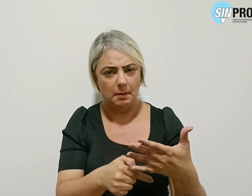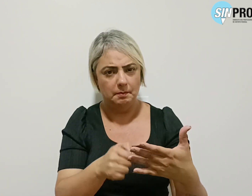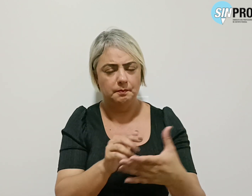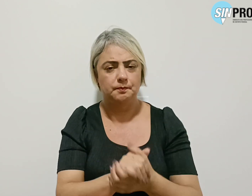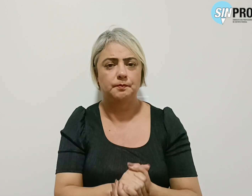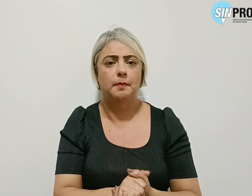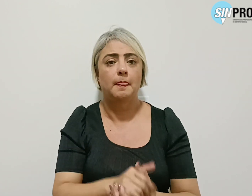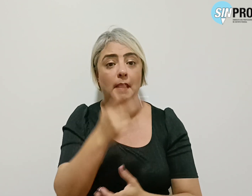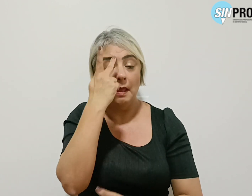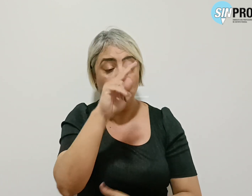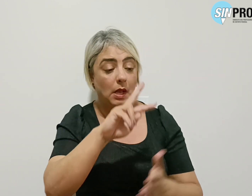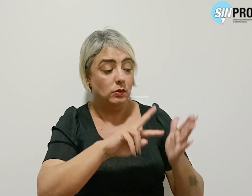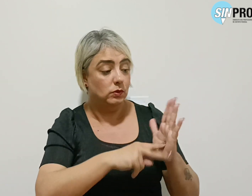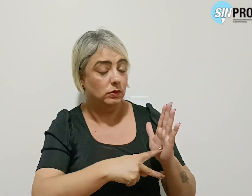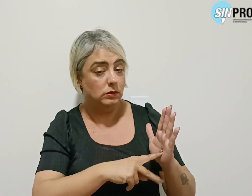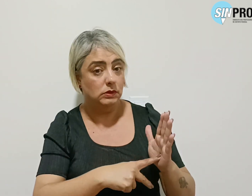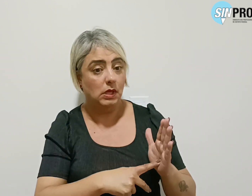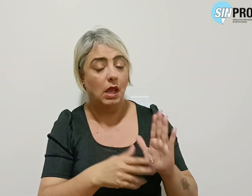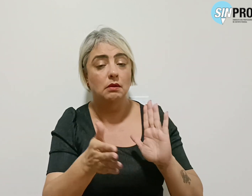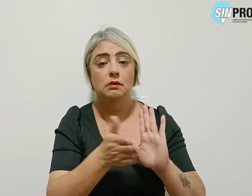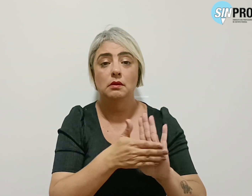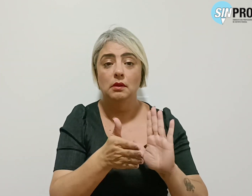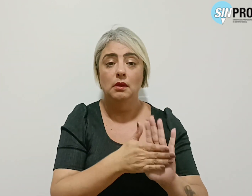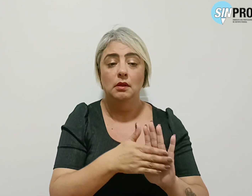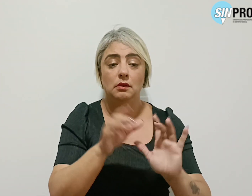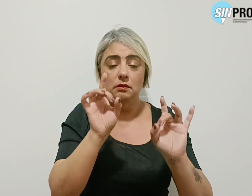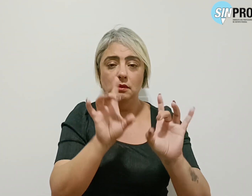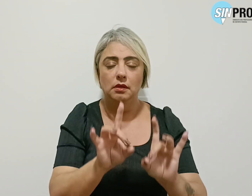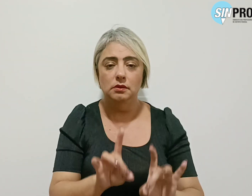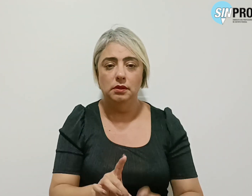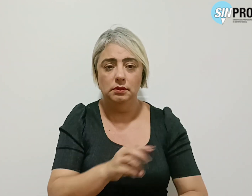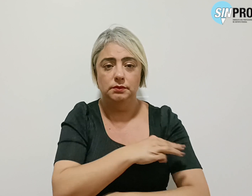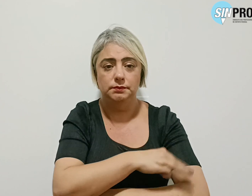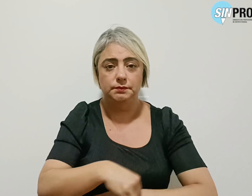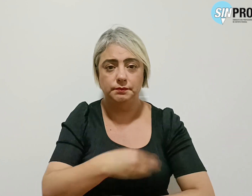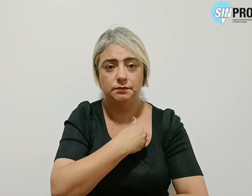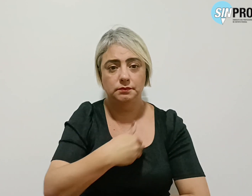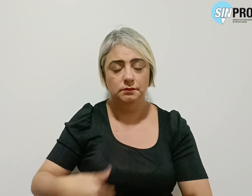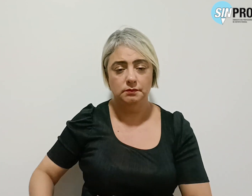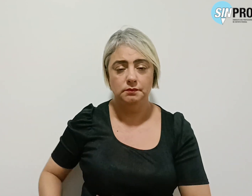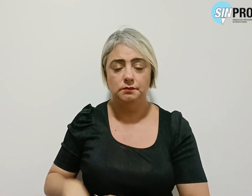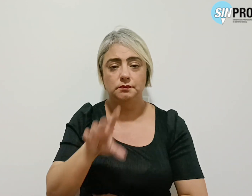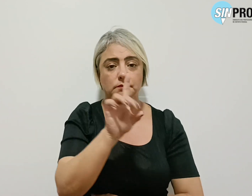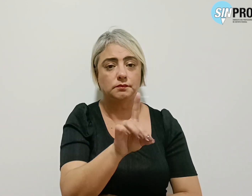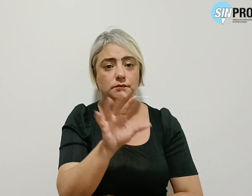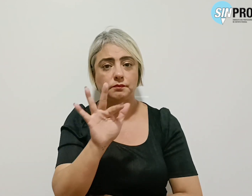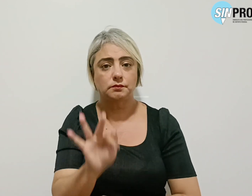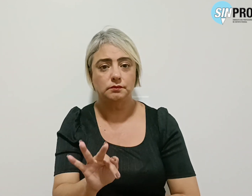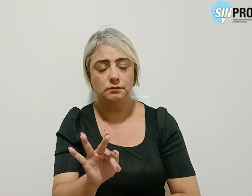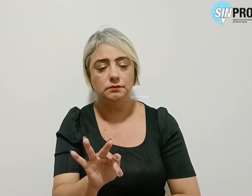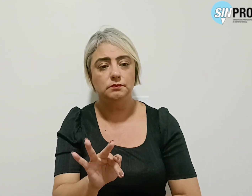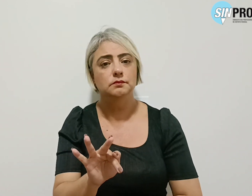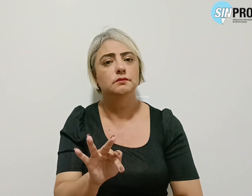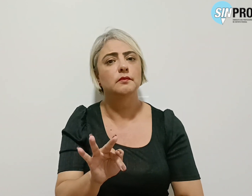Para o Simpro, a pauta específica do Magistério Público do Distrito Federal converge